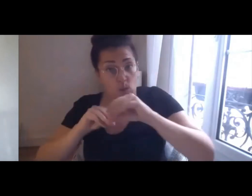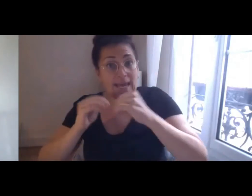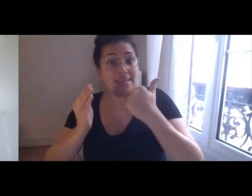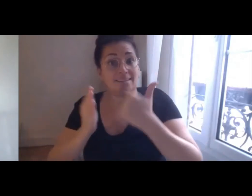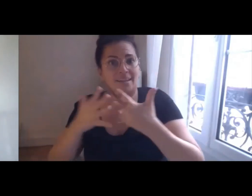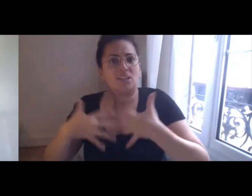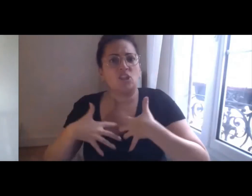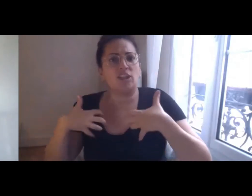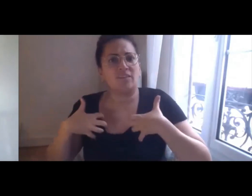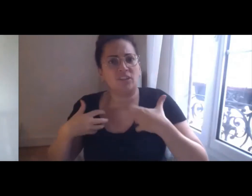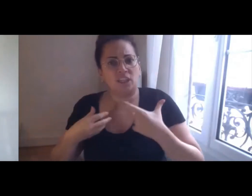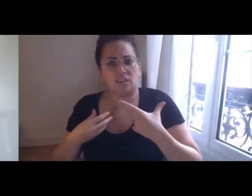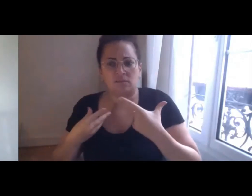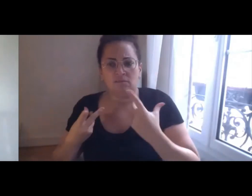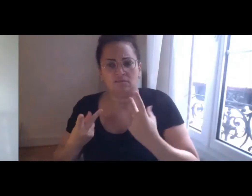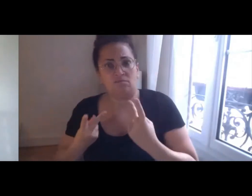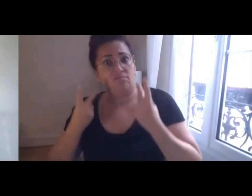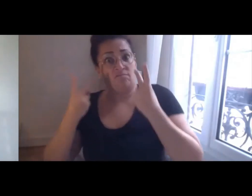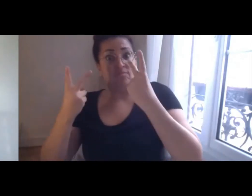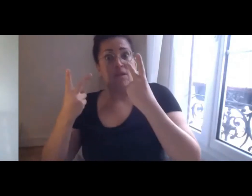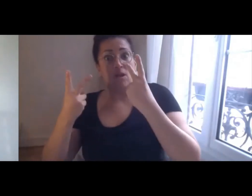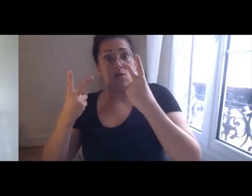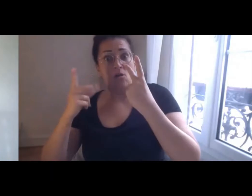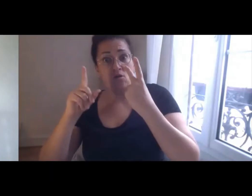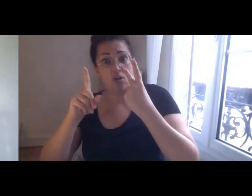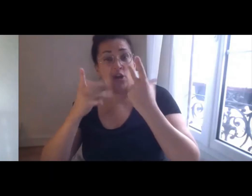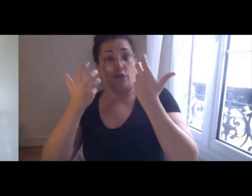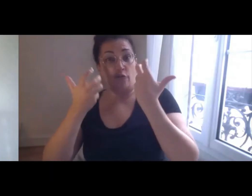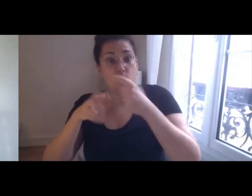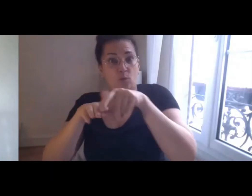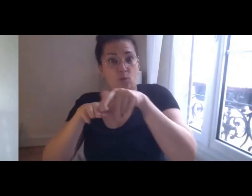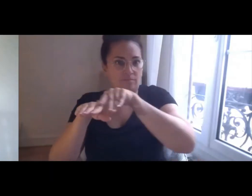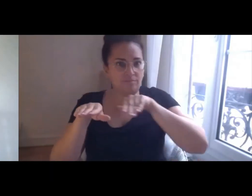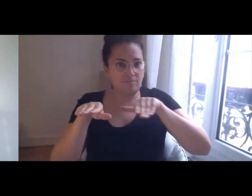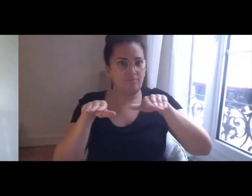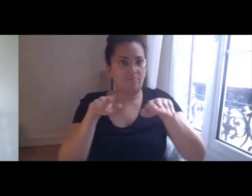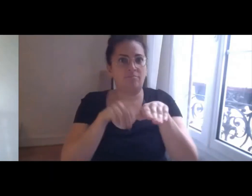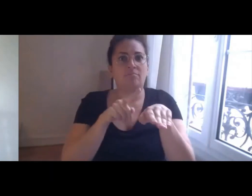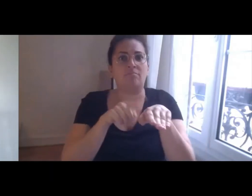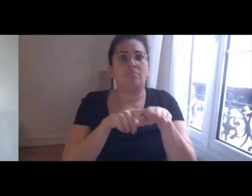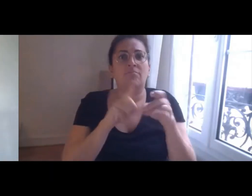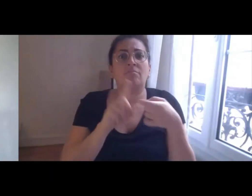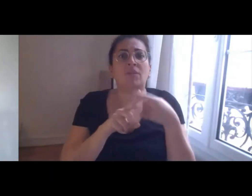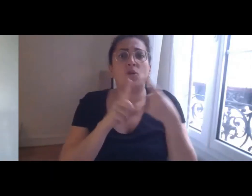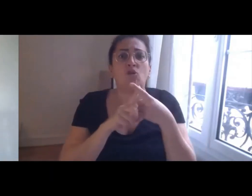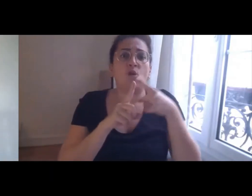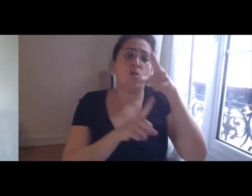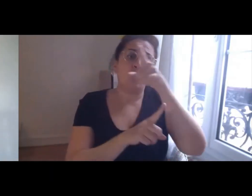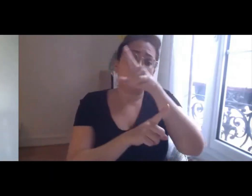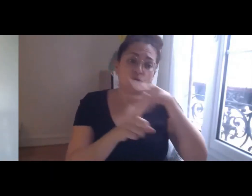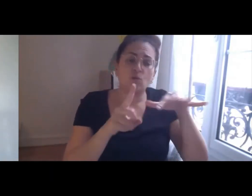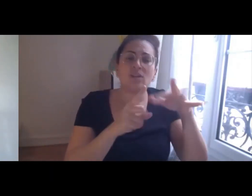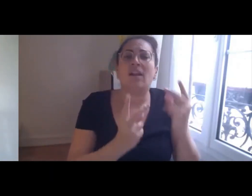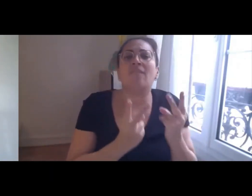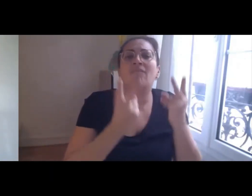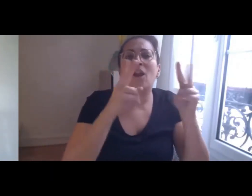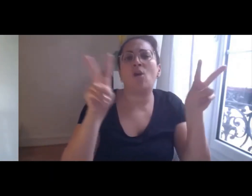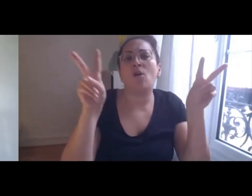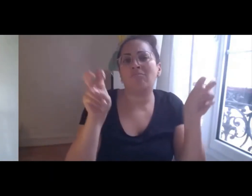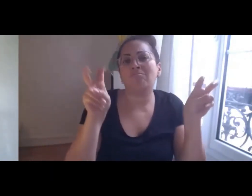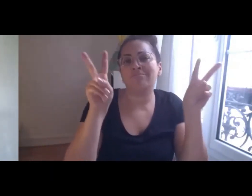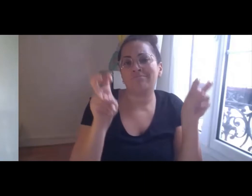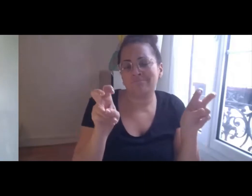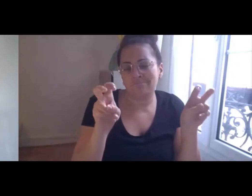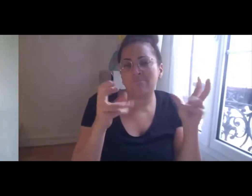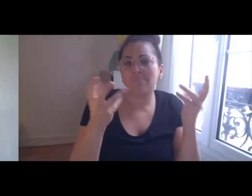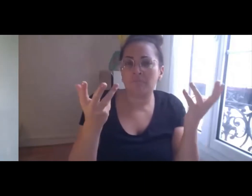nous, on souhaite que systématiquement, il y ait aussi ce qu'on appelle une valorisation sociale, c'est-à-dire une valorisation